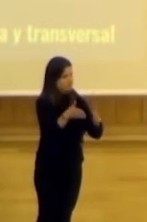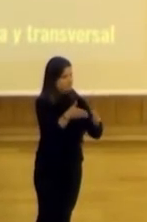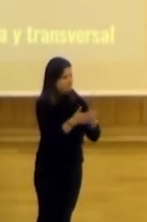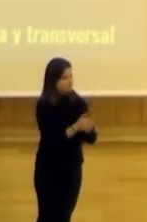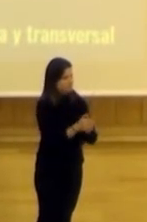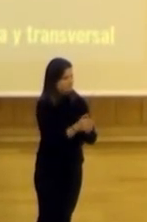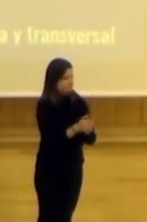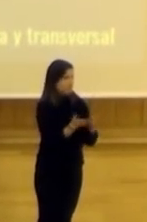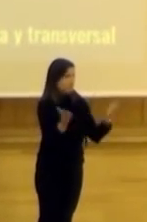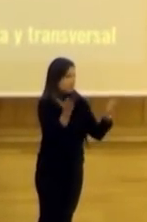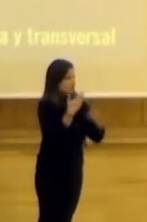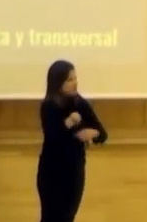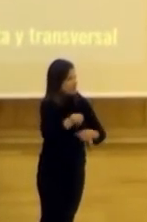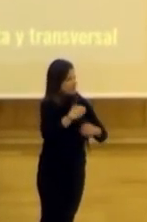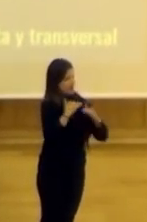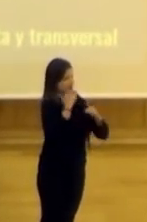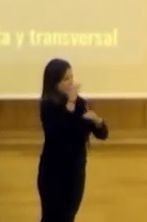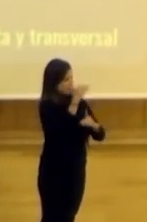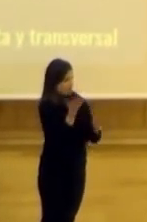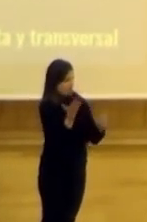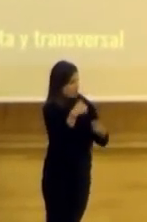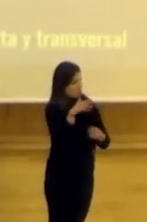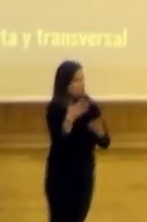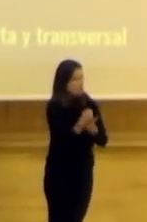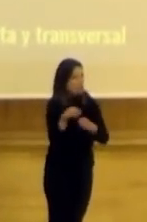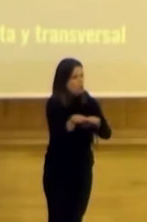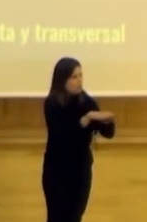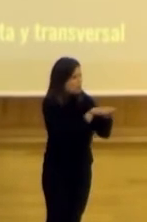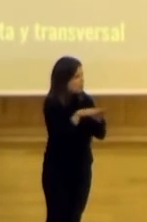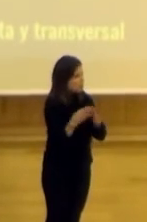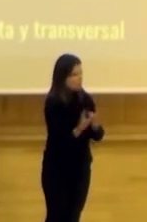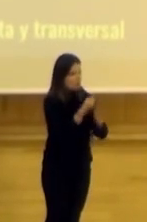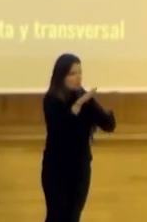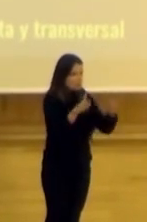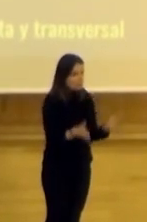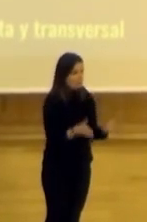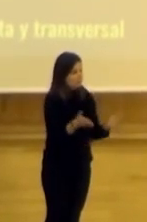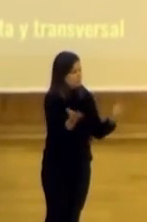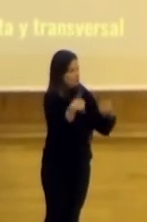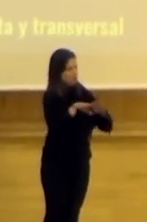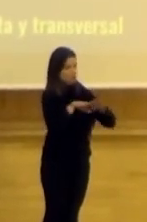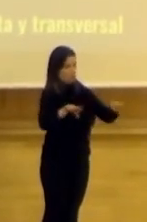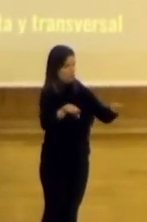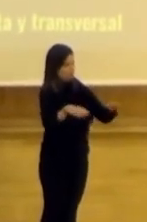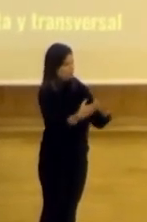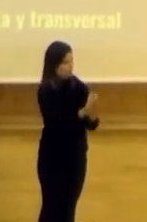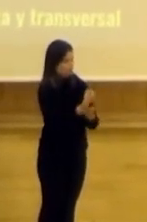Lab, es decir, no hay jerarquías, aquí nos sentamos todos en una misma mesa y nos sacamos las jerarquías o los cargos al entrar acá,